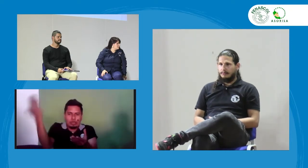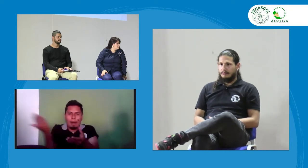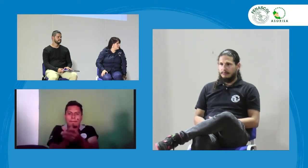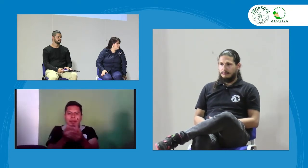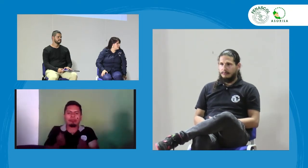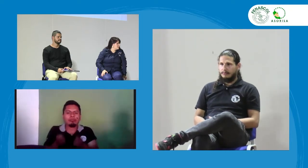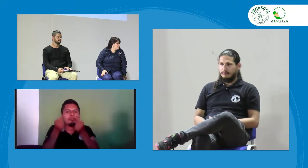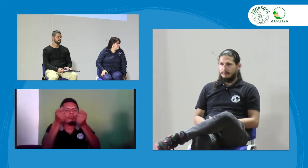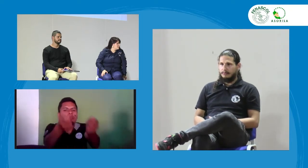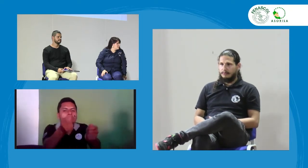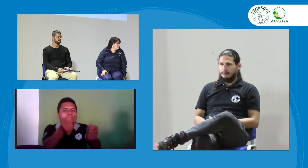Hemos estado allí.